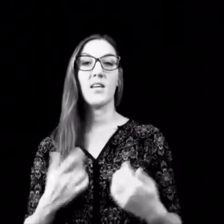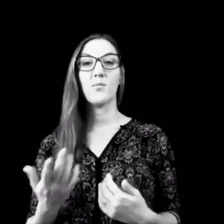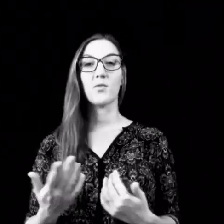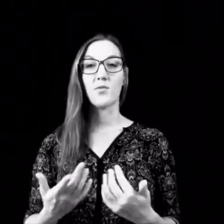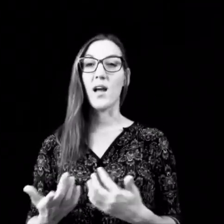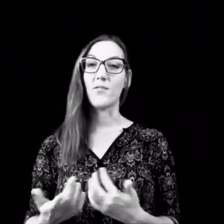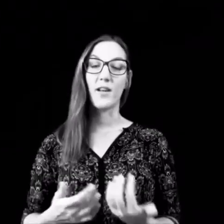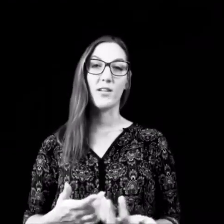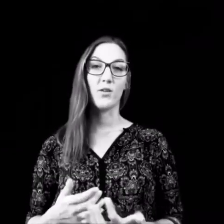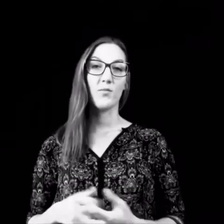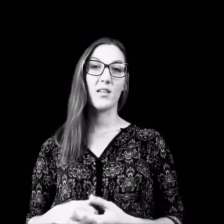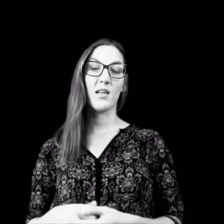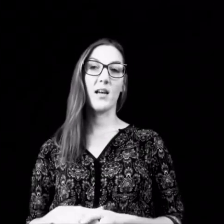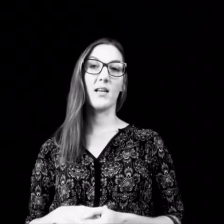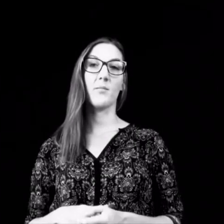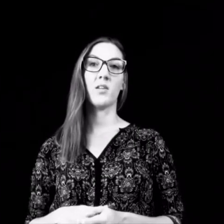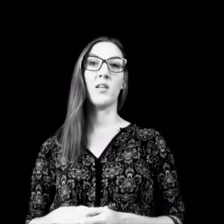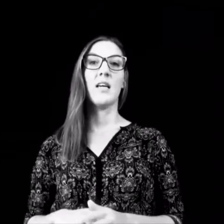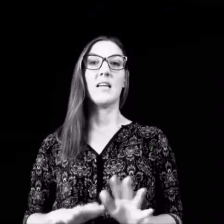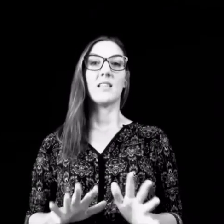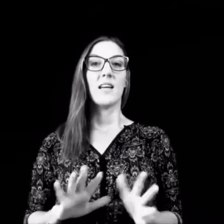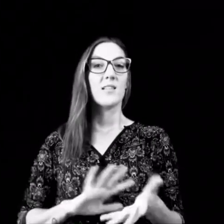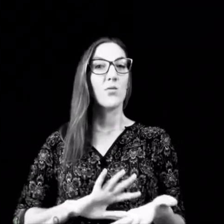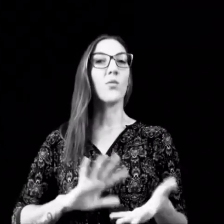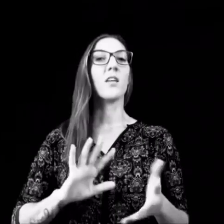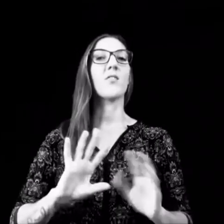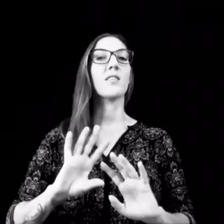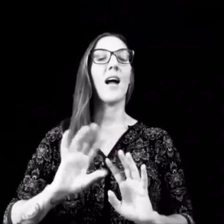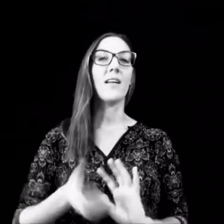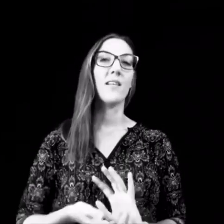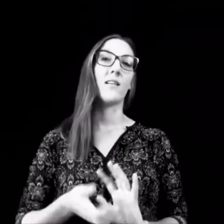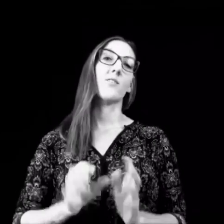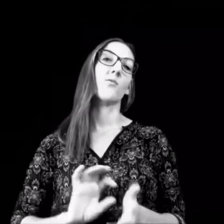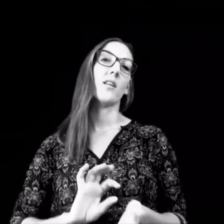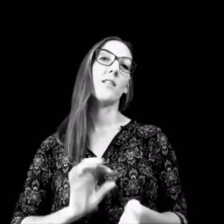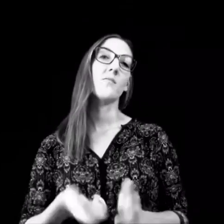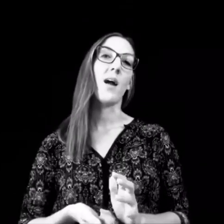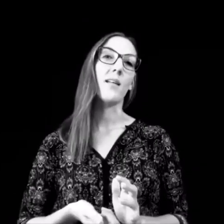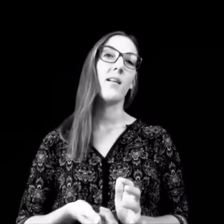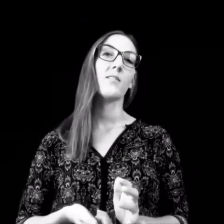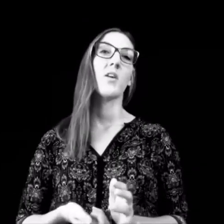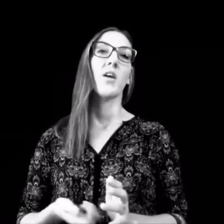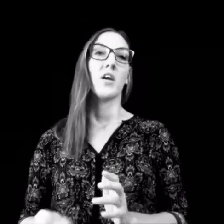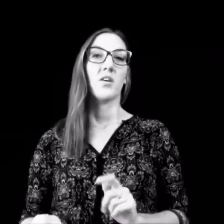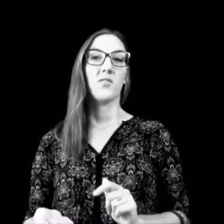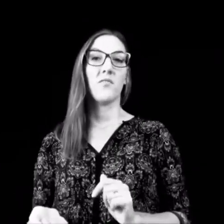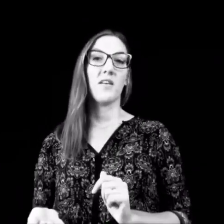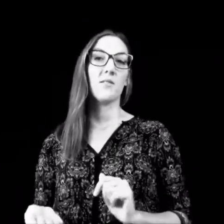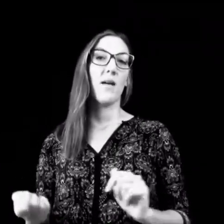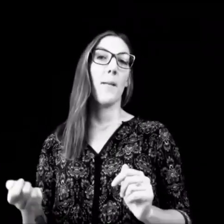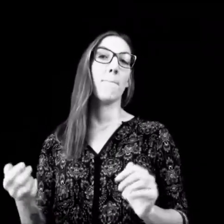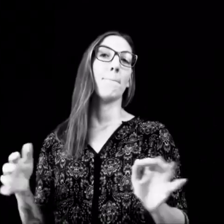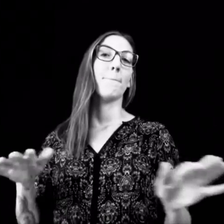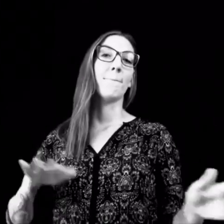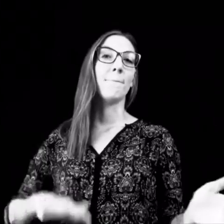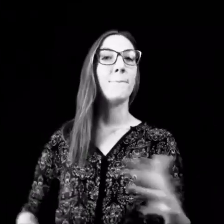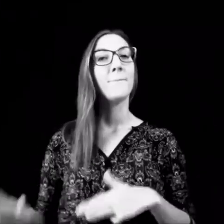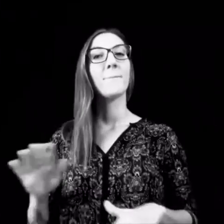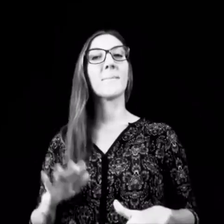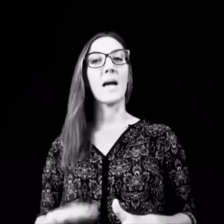die emotionale, vielleicht auch die mentale Ebene. Da ist irgendetwas anders. Und an diesem Anders können wir festmachen, da